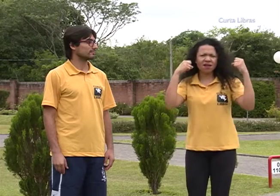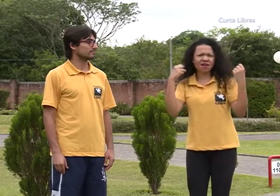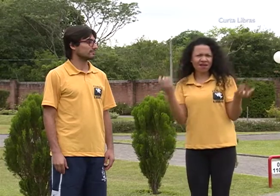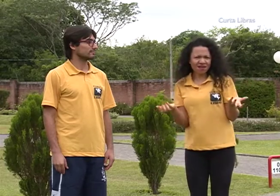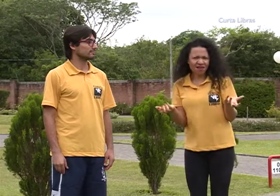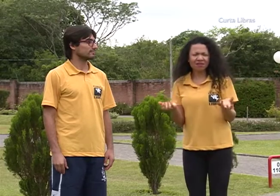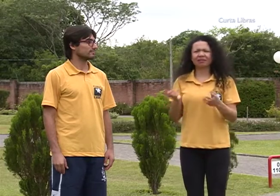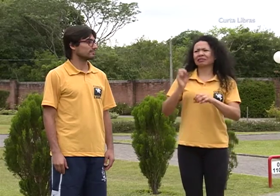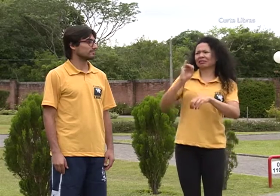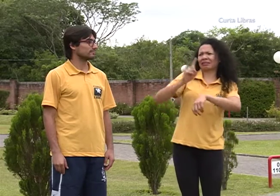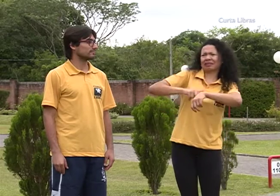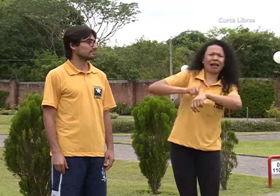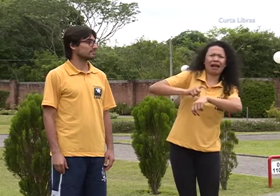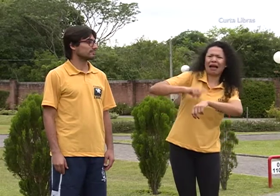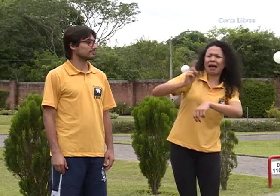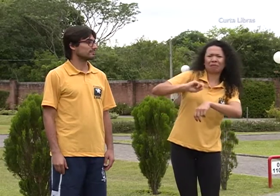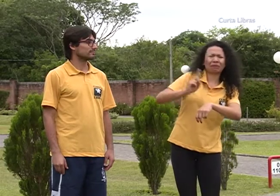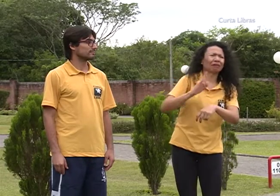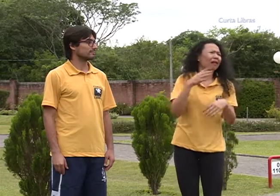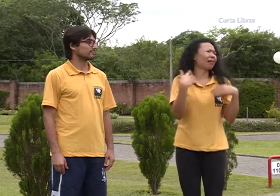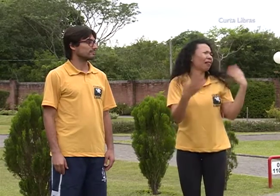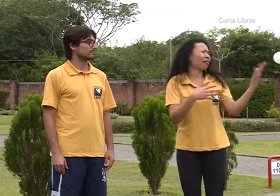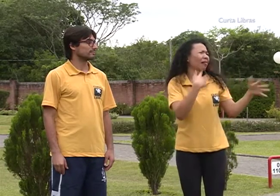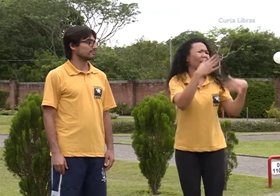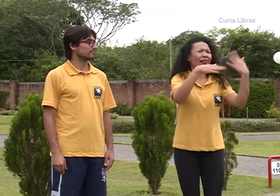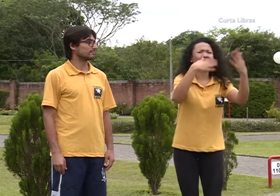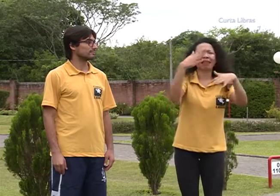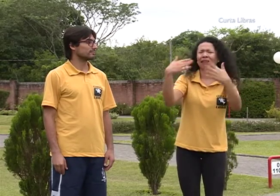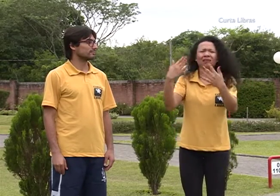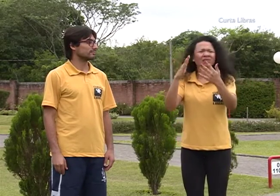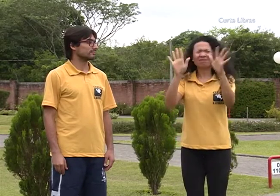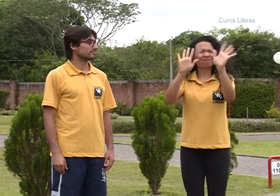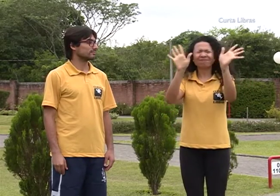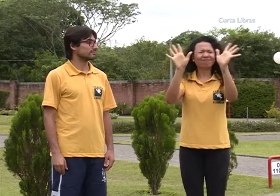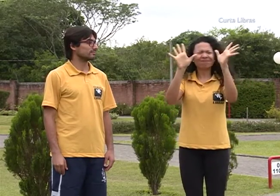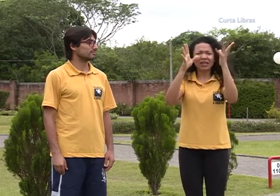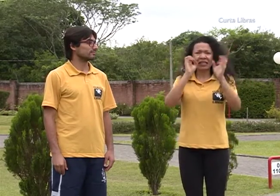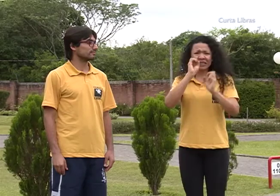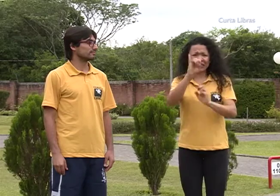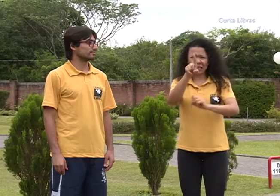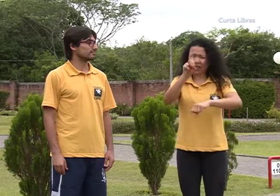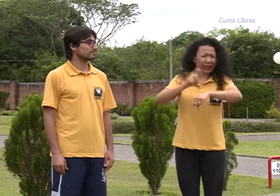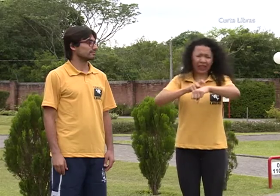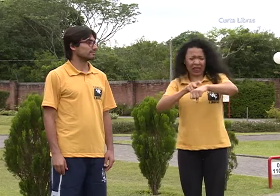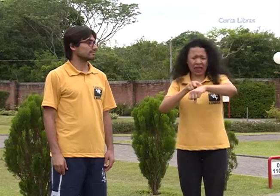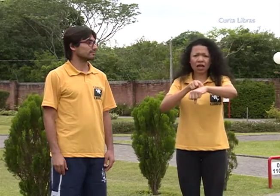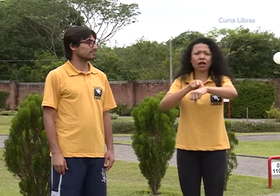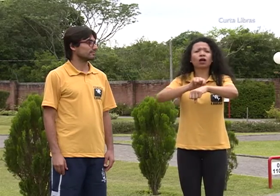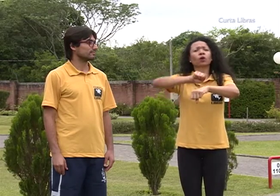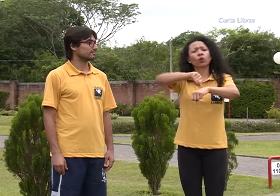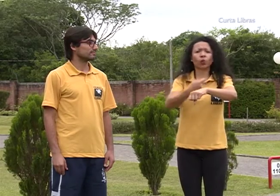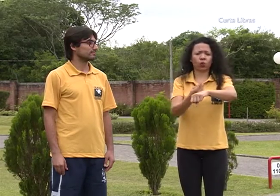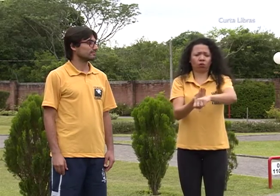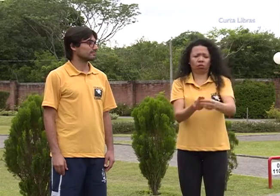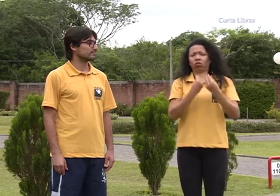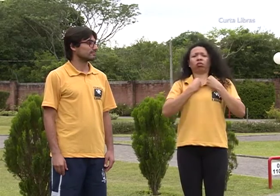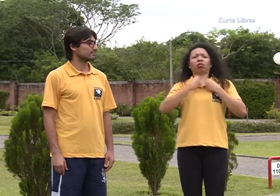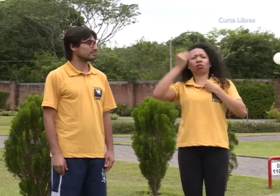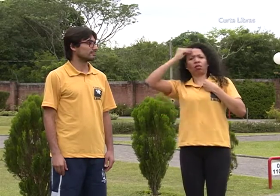serem feitas. Essa questão de não ter tempo ou outras desculpas, não. Pois a falta de tempo se transforma em preguiça. Então, é melhor